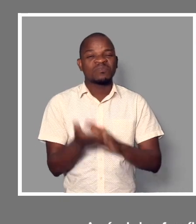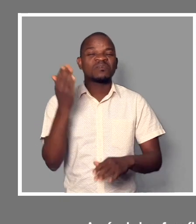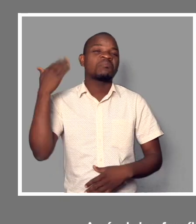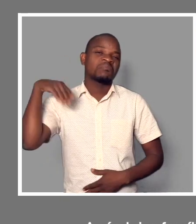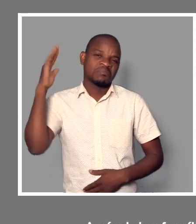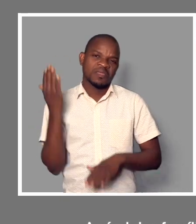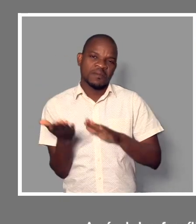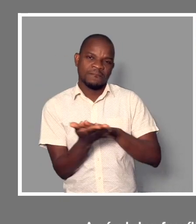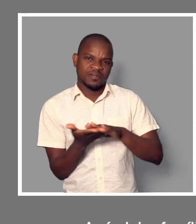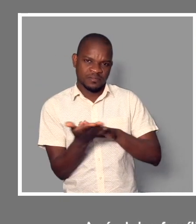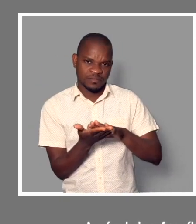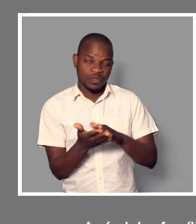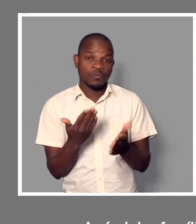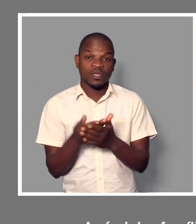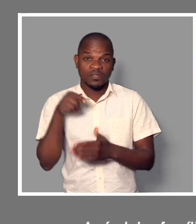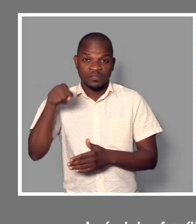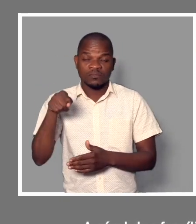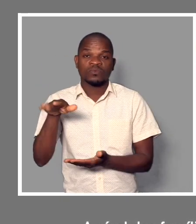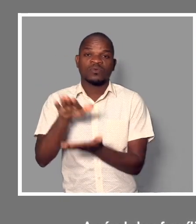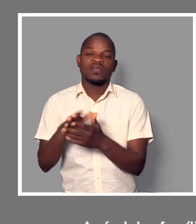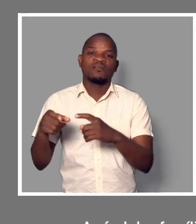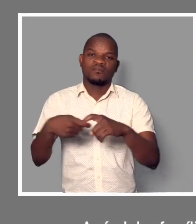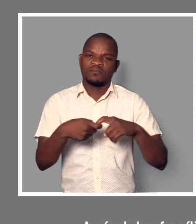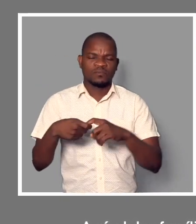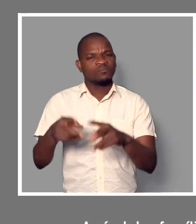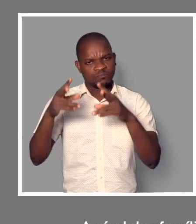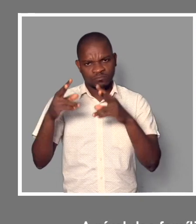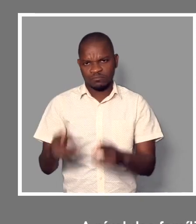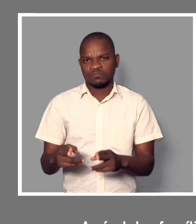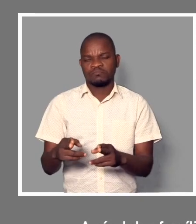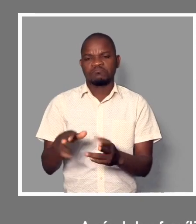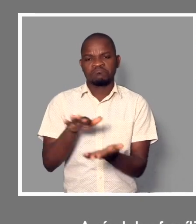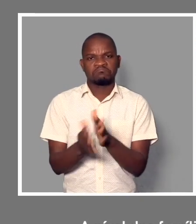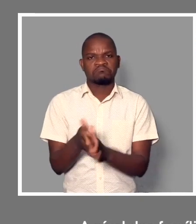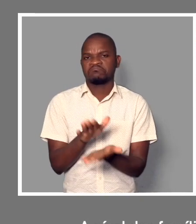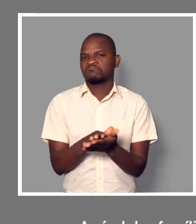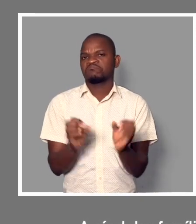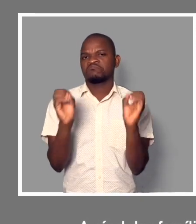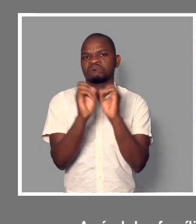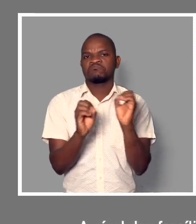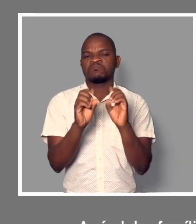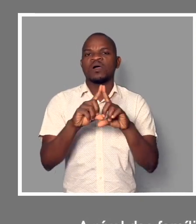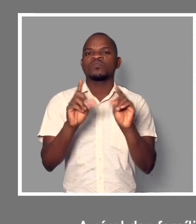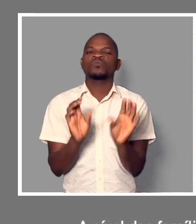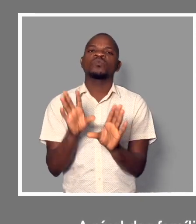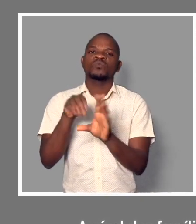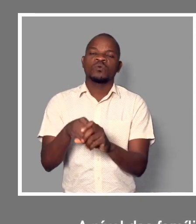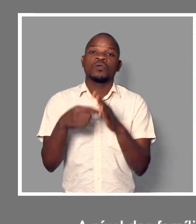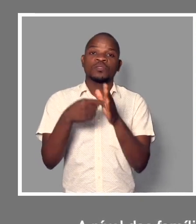das famílias também vamos encontrar os espaços que não estão criados para poder acolher alguém que possa ter uma cadeira de